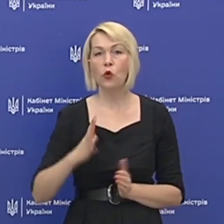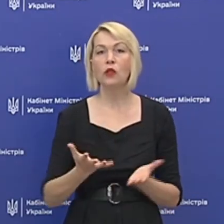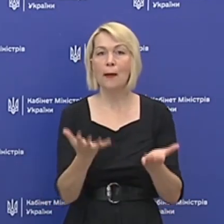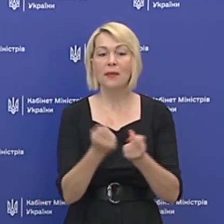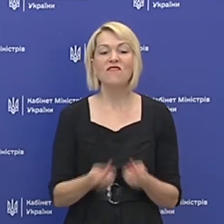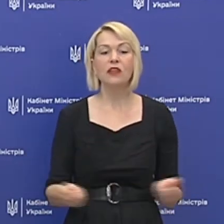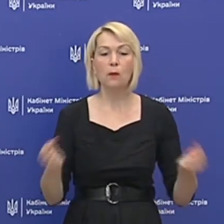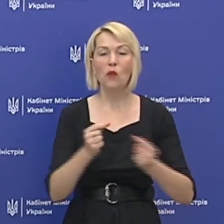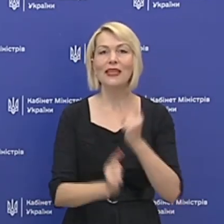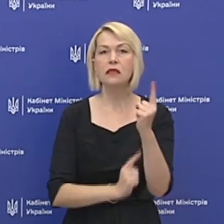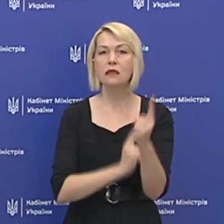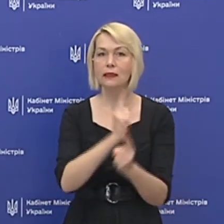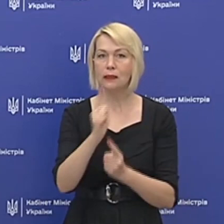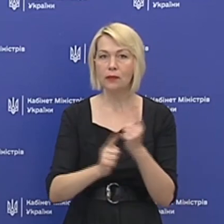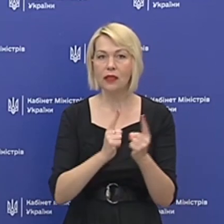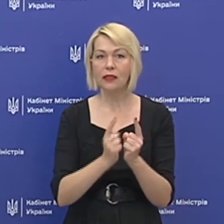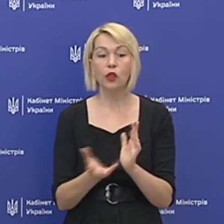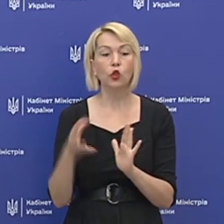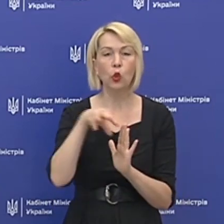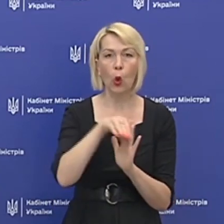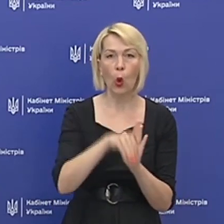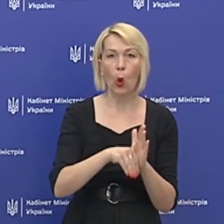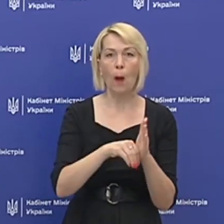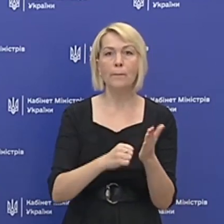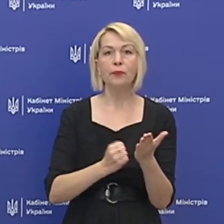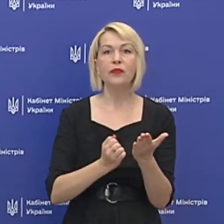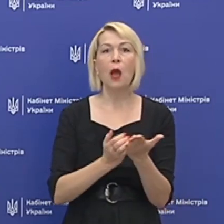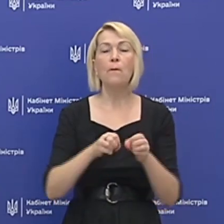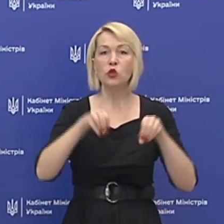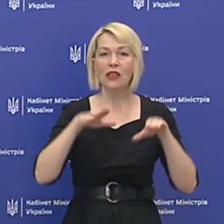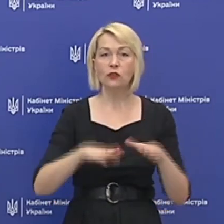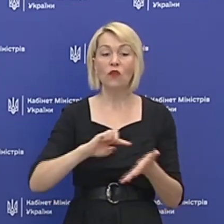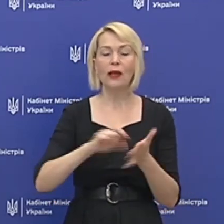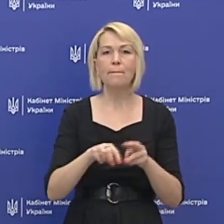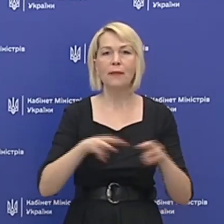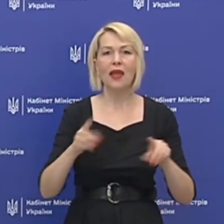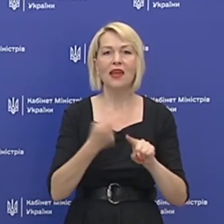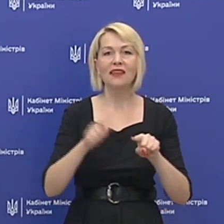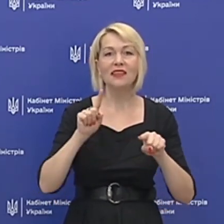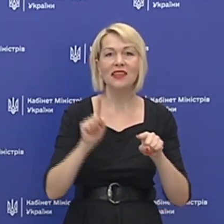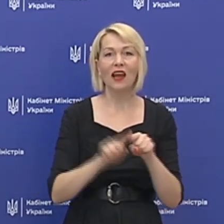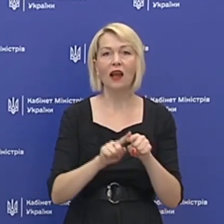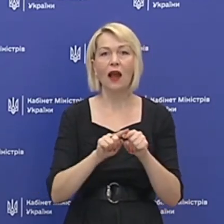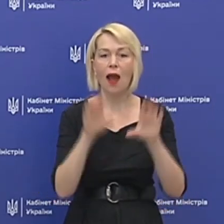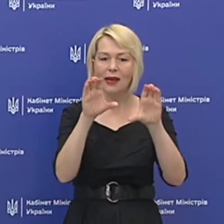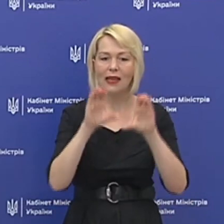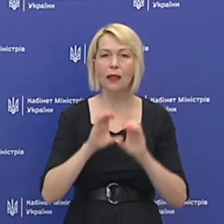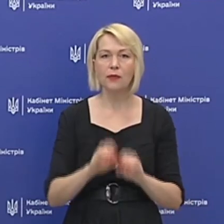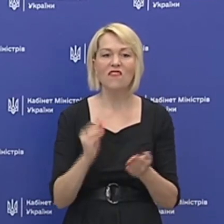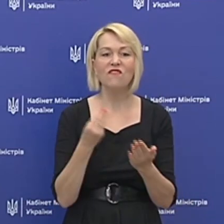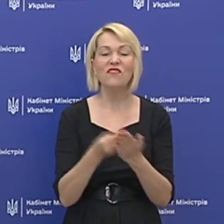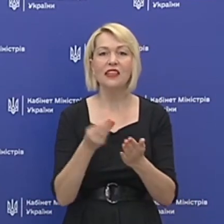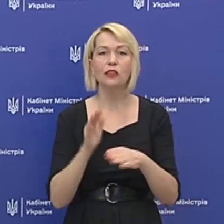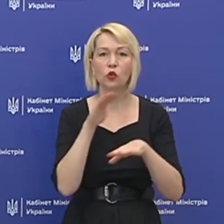відповідні зміни до постанови Кабінету міністрів, яка регламентує фінансування за програмою